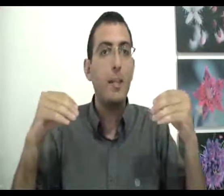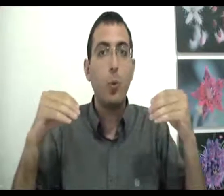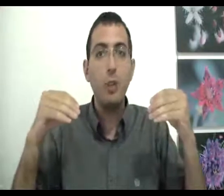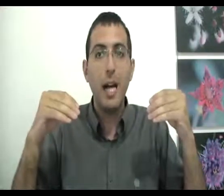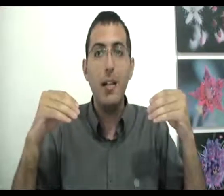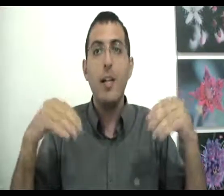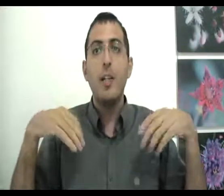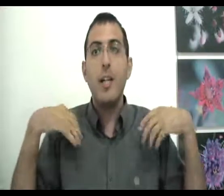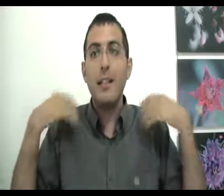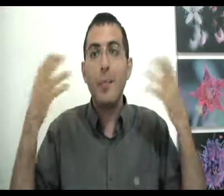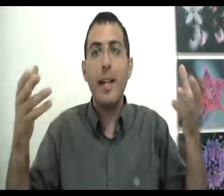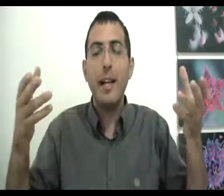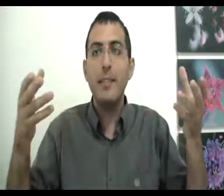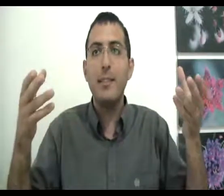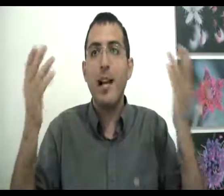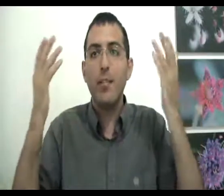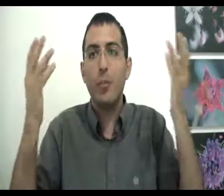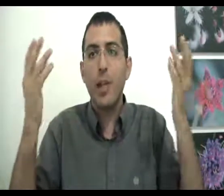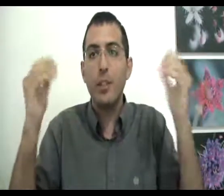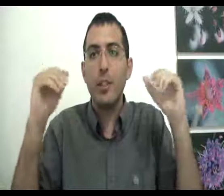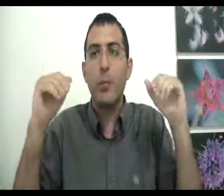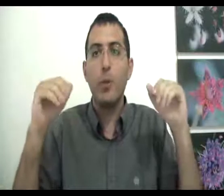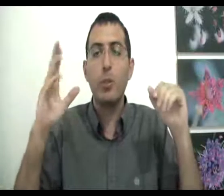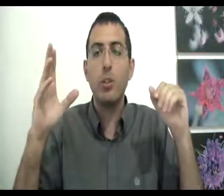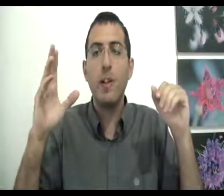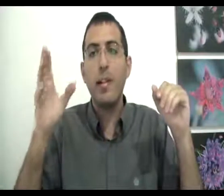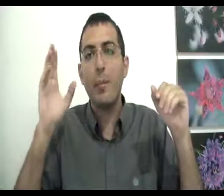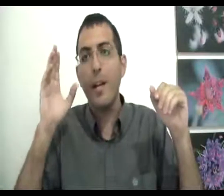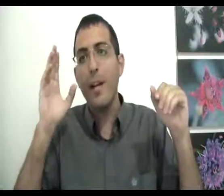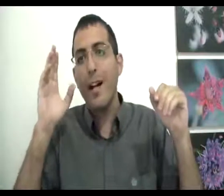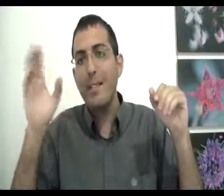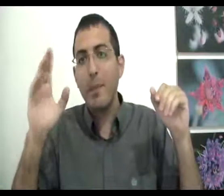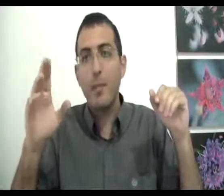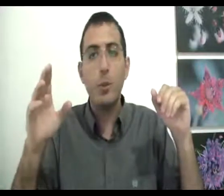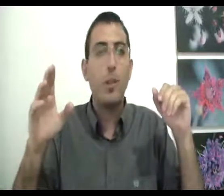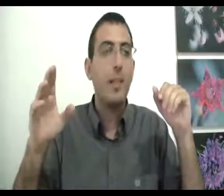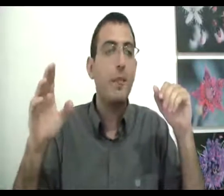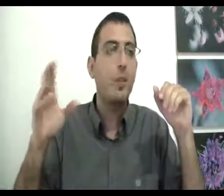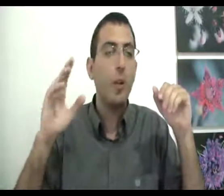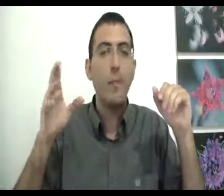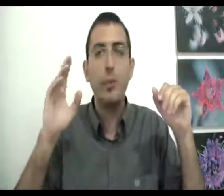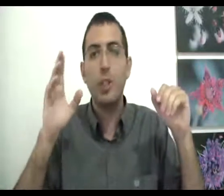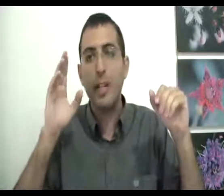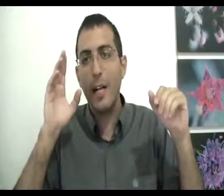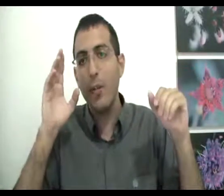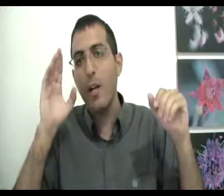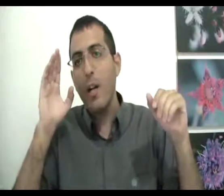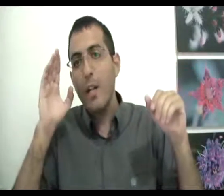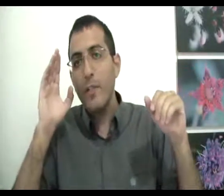התחושה שהאדם מייחס לתמונה שיש לו בראש. אותו דבר לגבי הזמנים השונים, בן אדם שזוכר משהו שקרה לו לפני